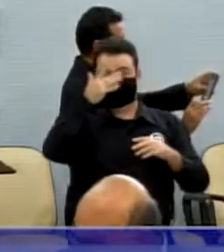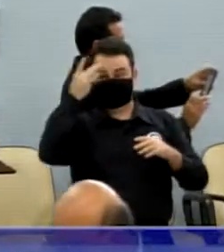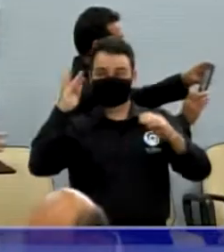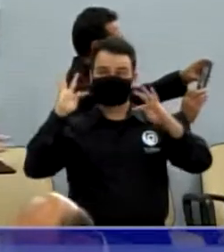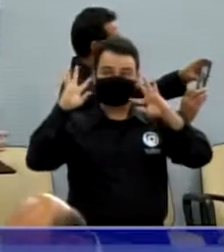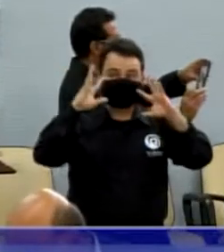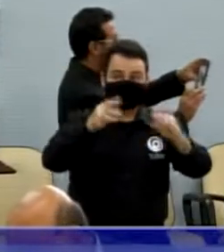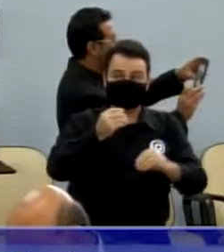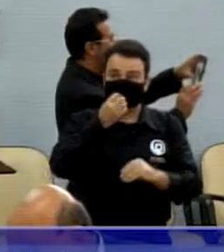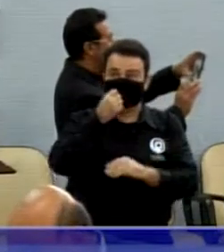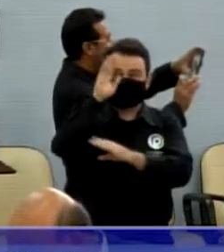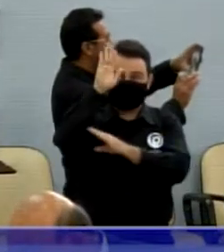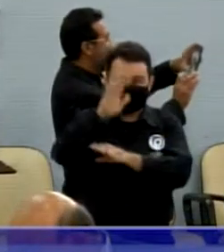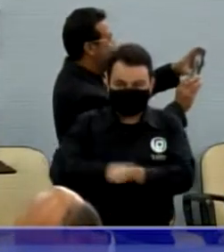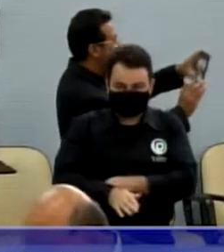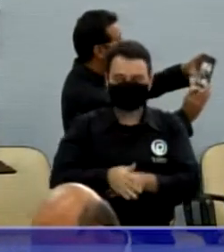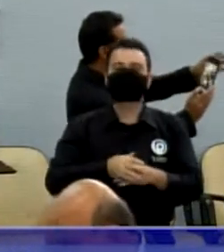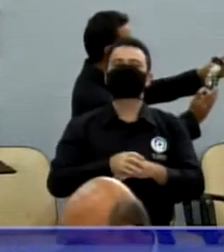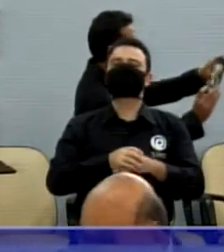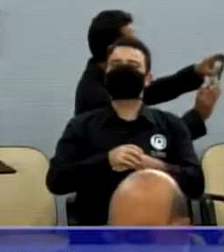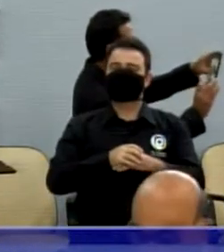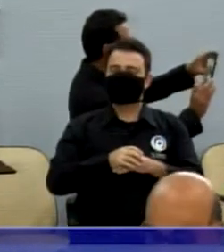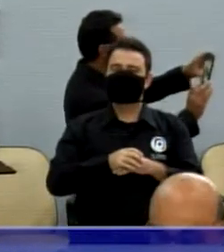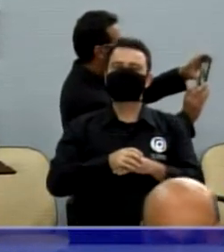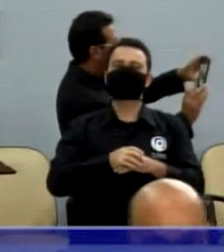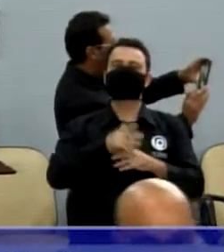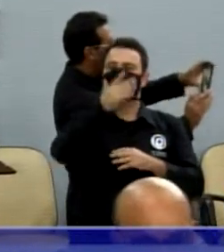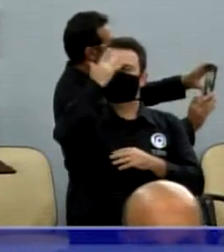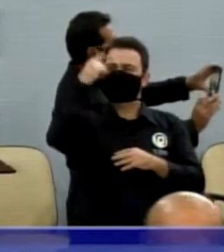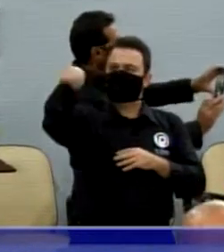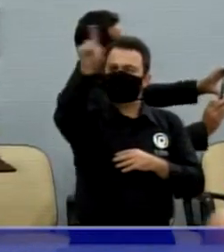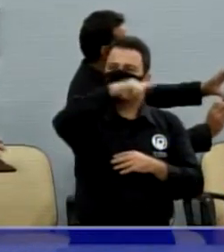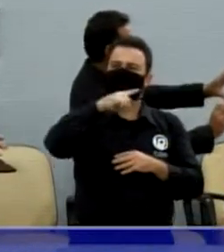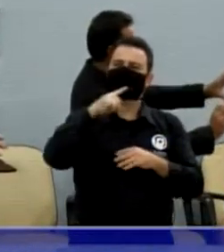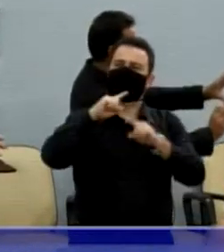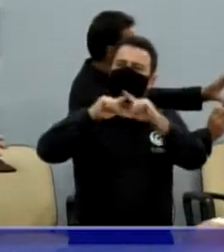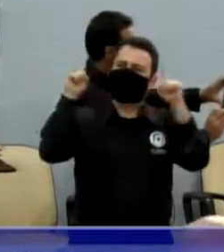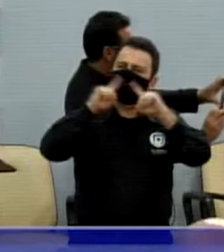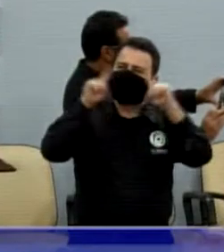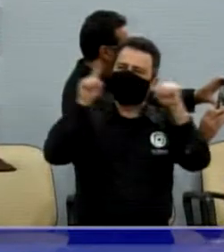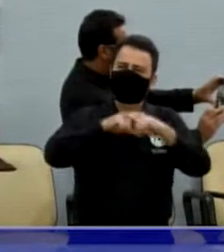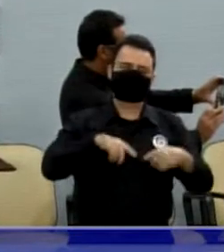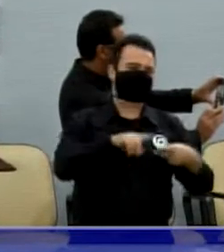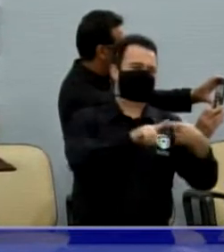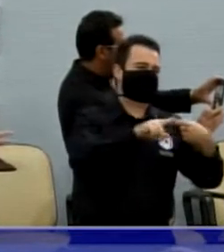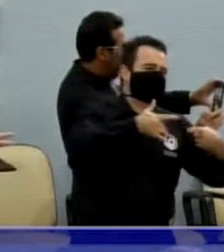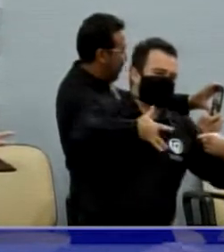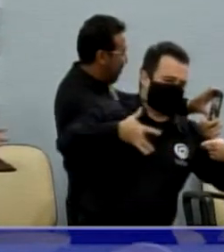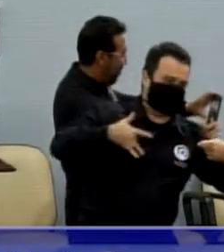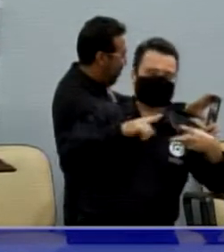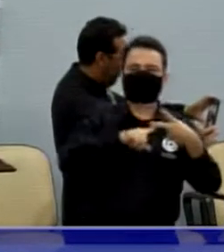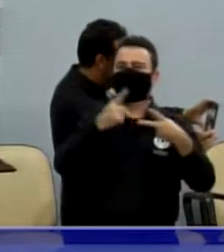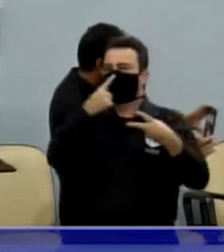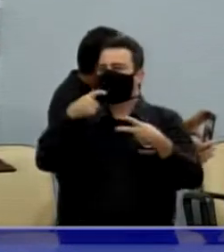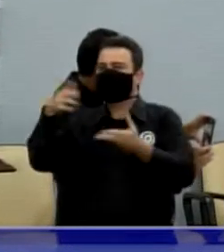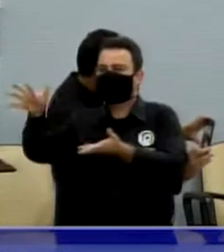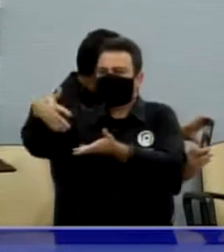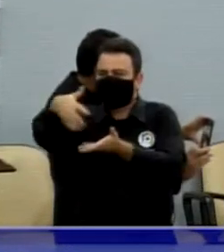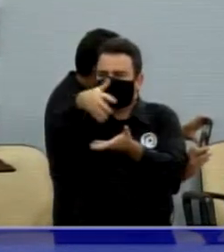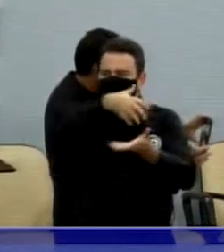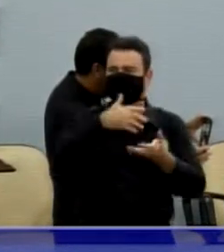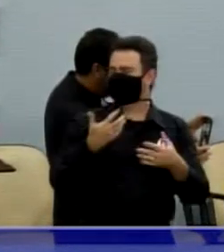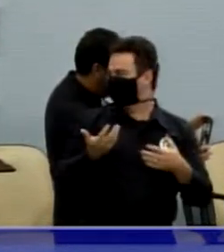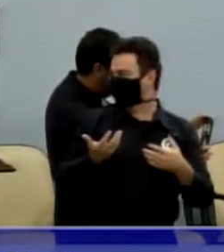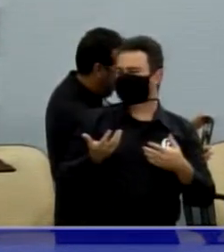No meio de tanta reclamação do lixo, da saúde, falta de vagas no hospital,